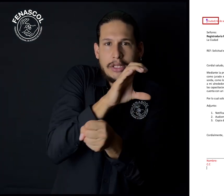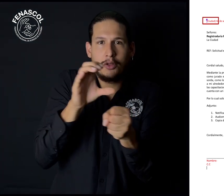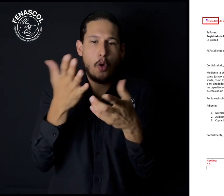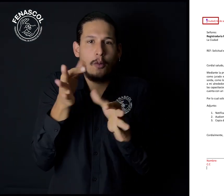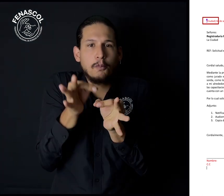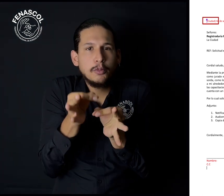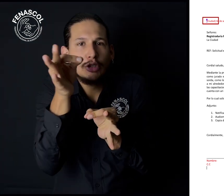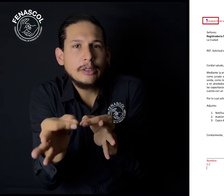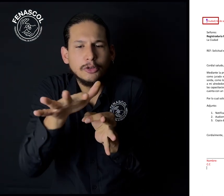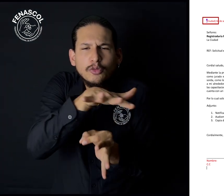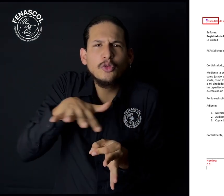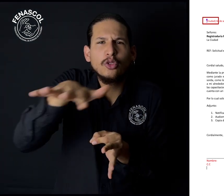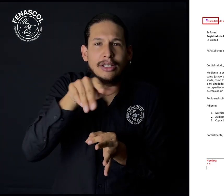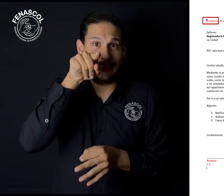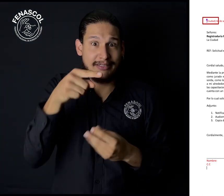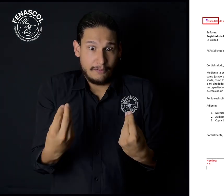el municipio o ciudad donde viven.